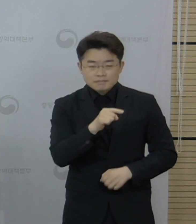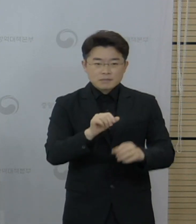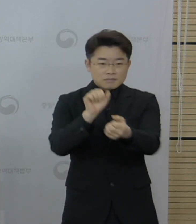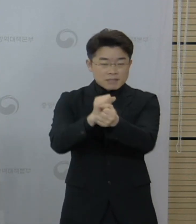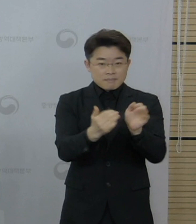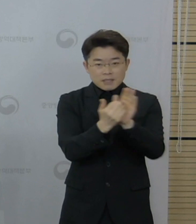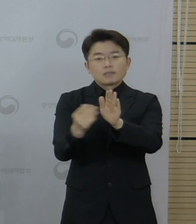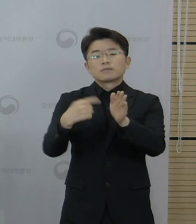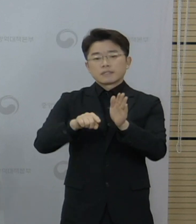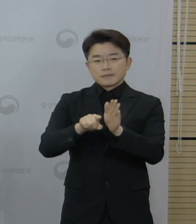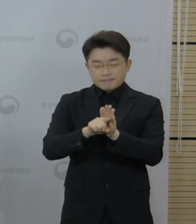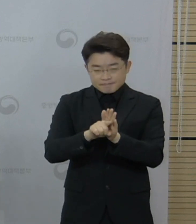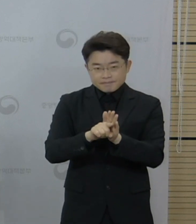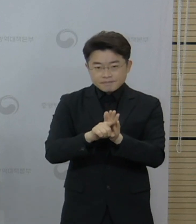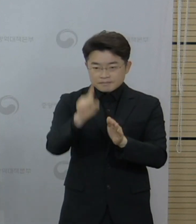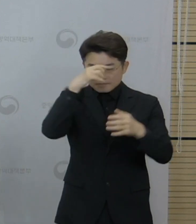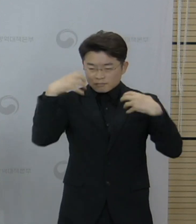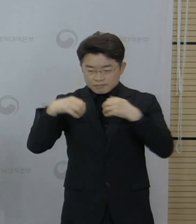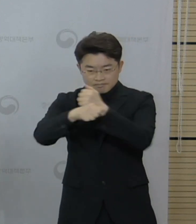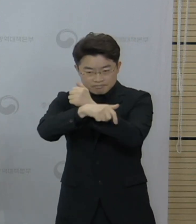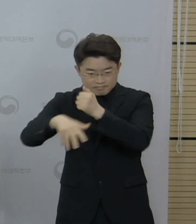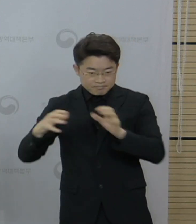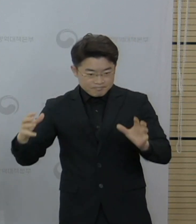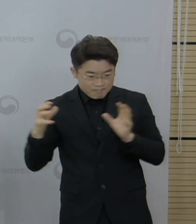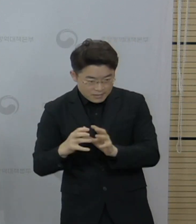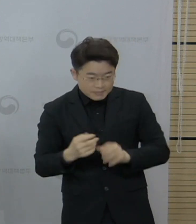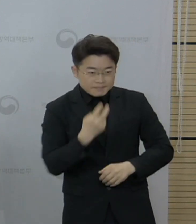지자체와 함께 시행해 나가겠습니다.